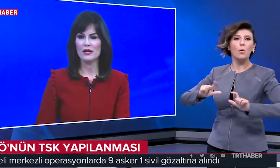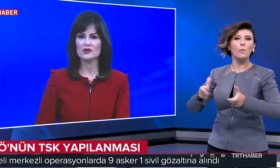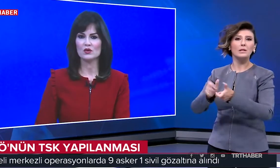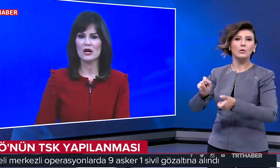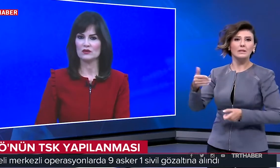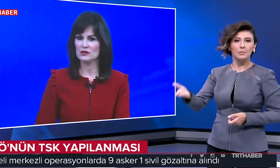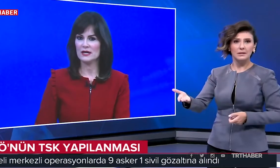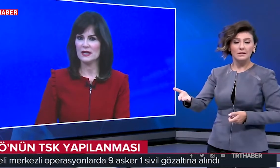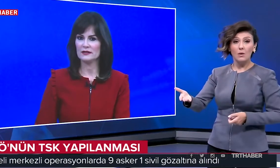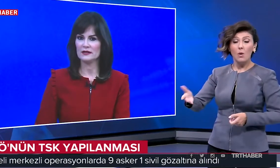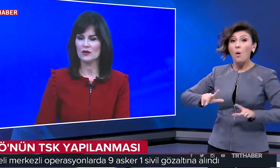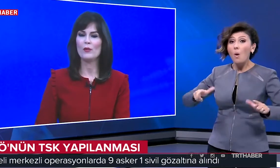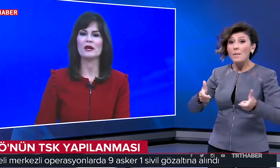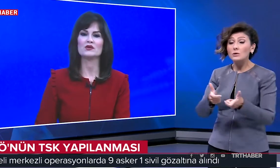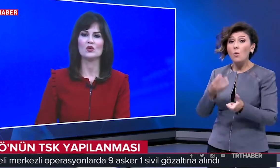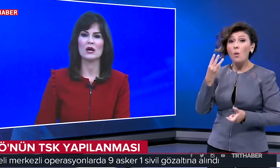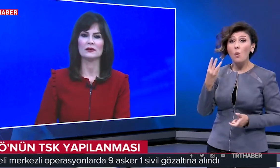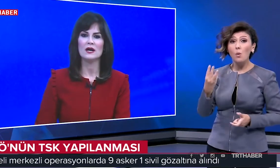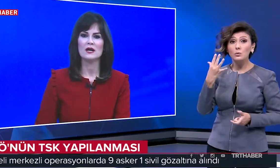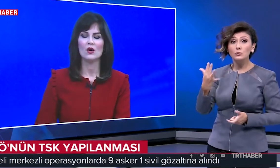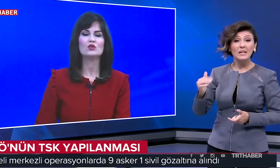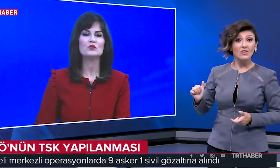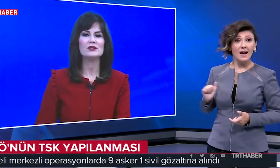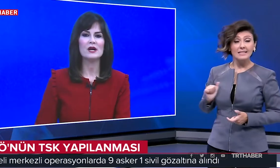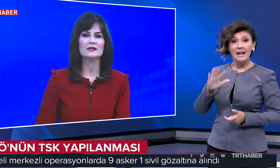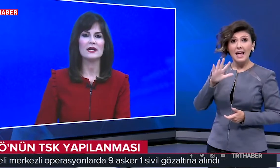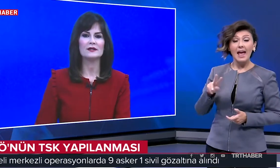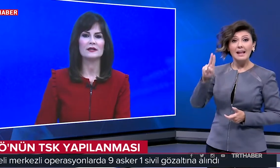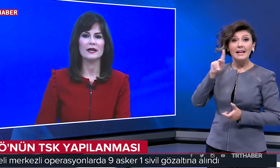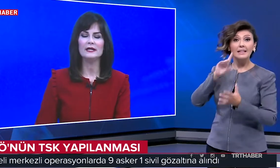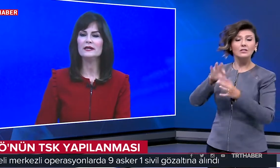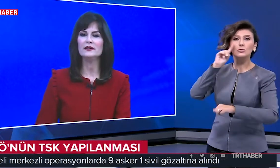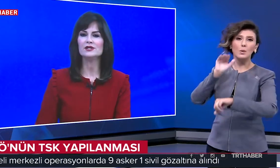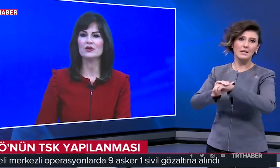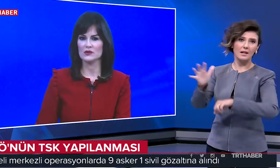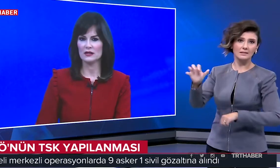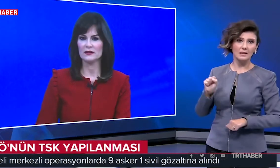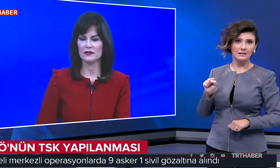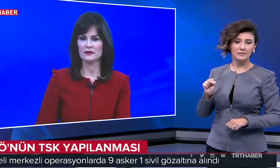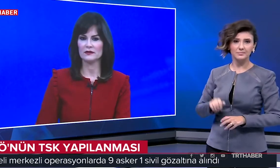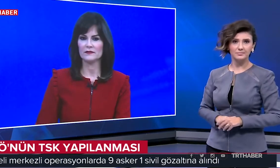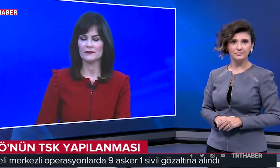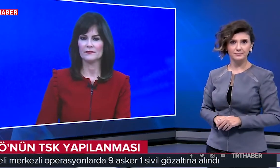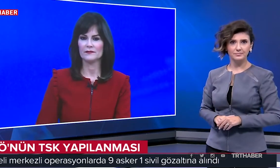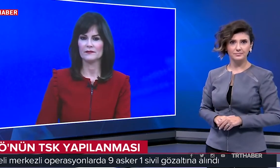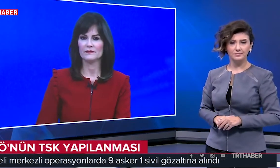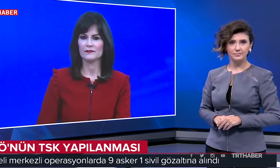operasyonlar düzenlendi. Operasyonlarda 35'i asker, 57 kişi gözaltına alındı.